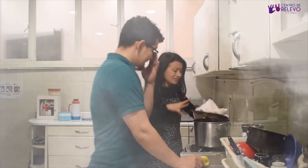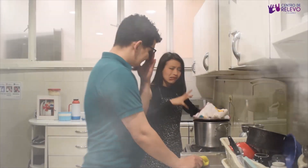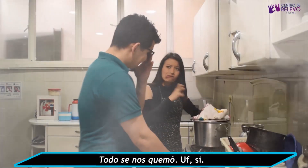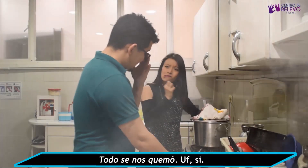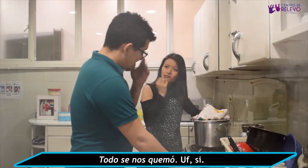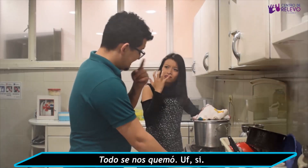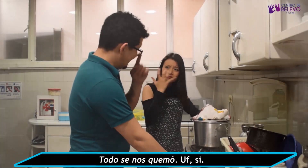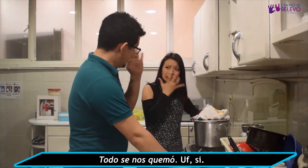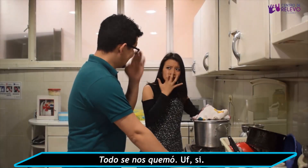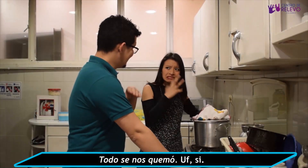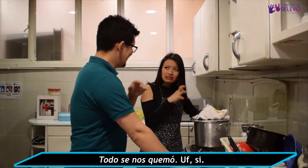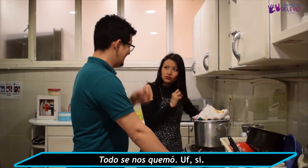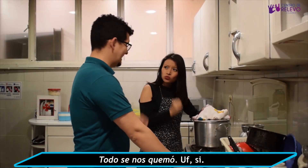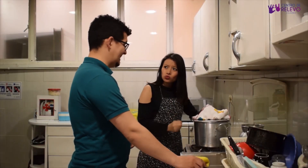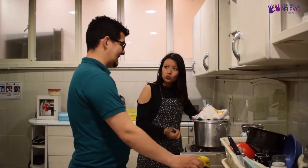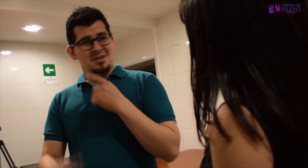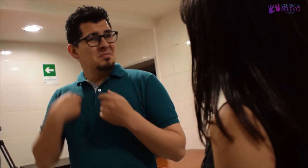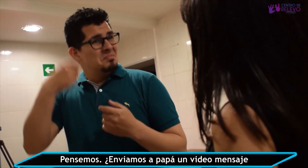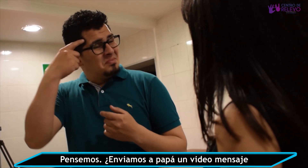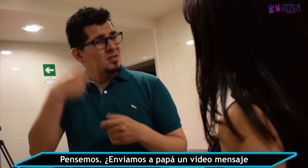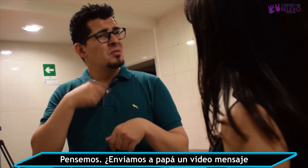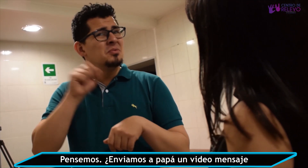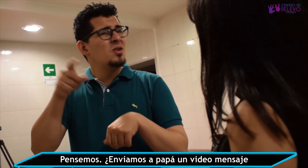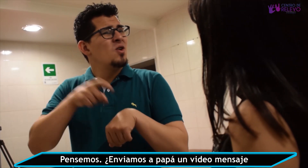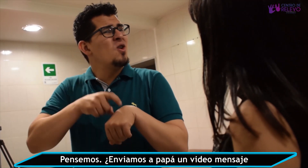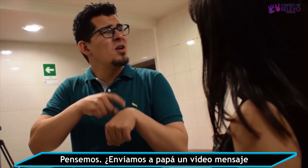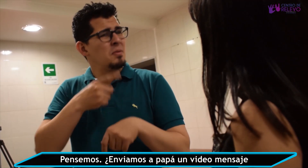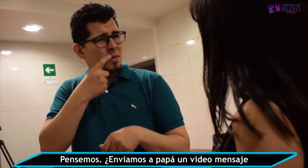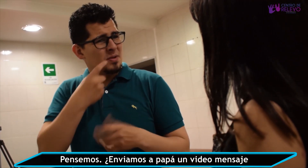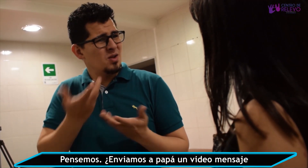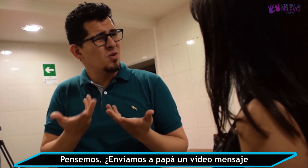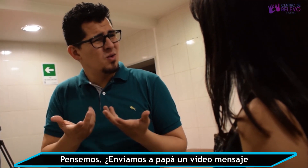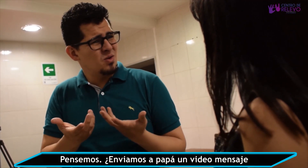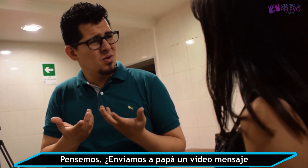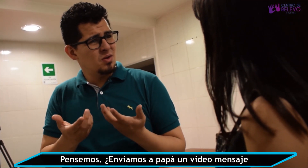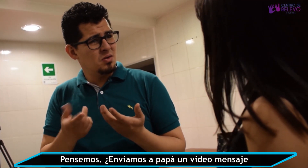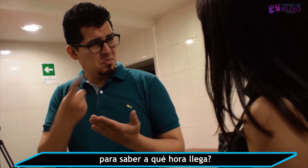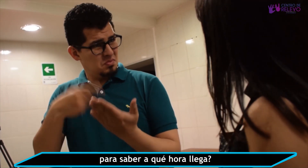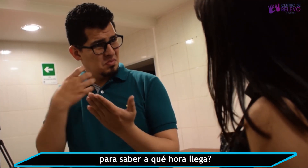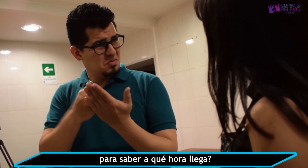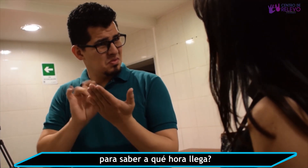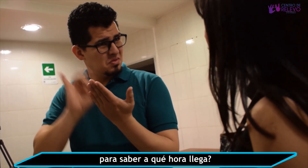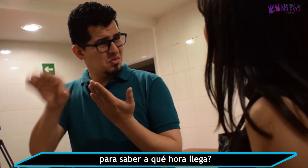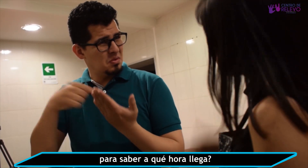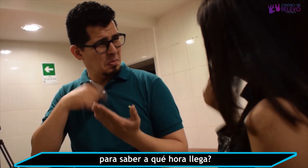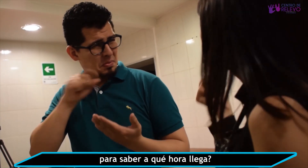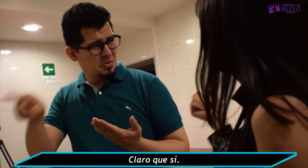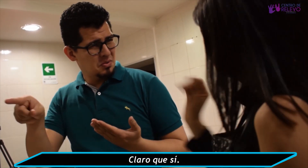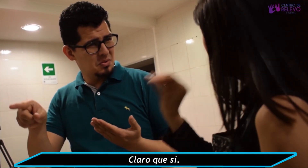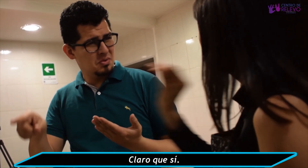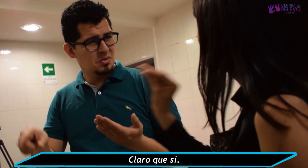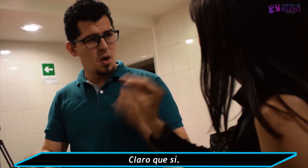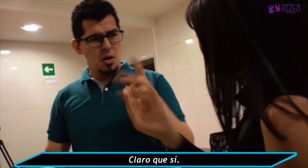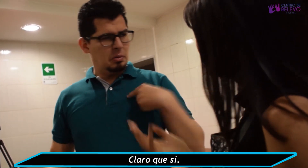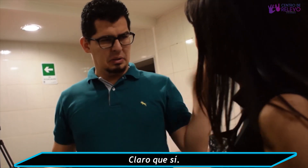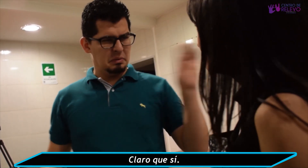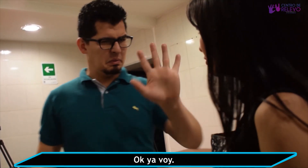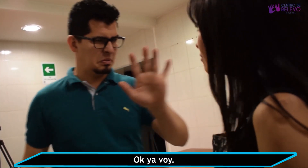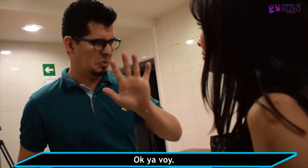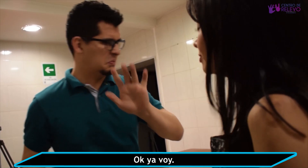Todo se quemó. Uf, sí. Pensemos. Enviamos a papá un videomensaje para saber a qué hora llega. ¡Claro que sí! Ok, ya